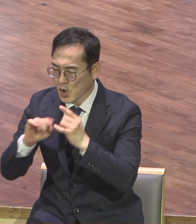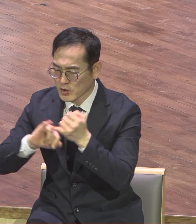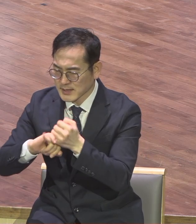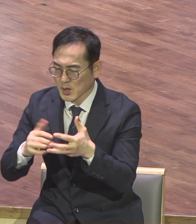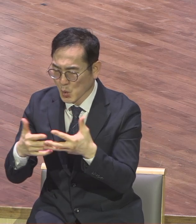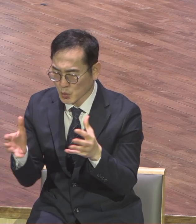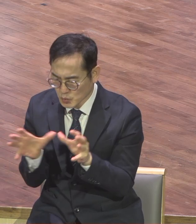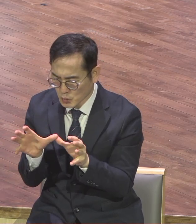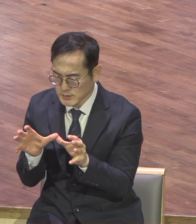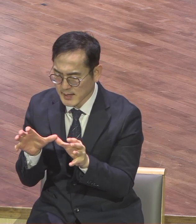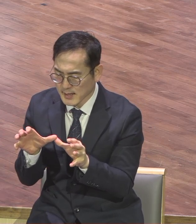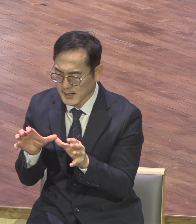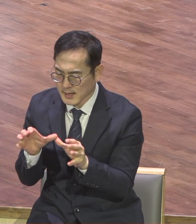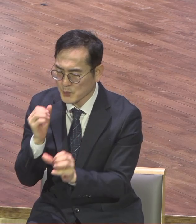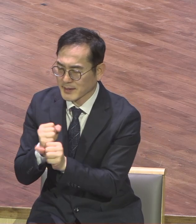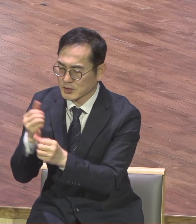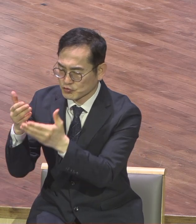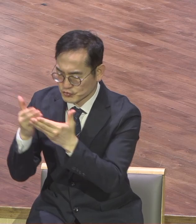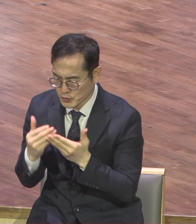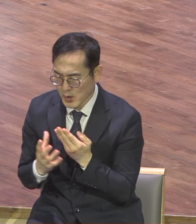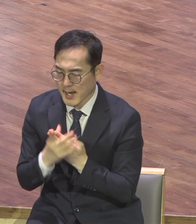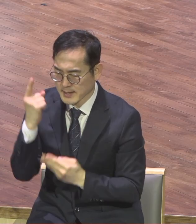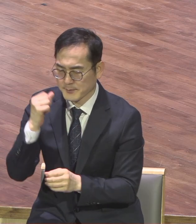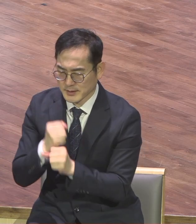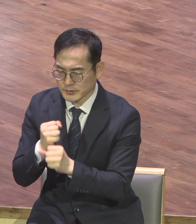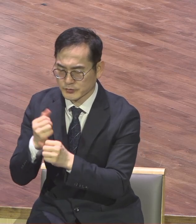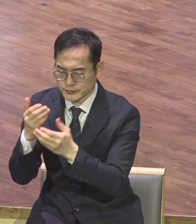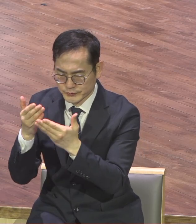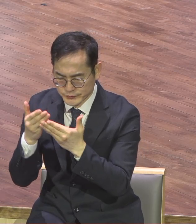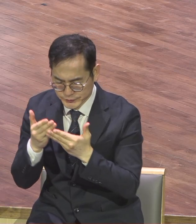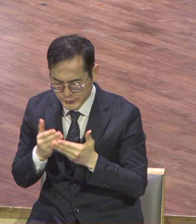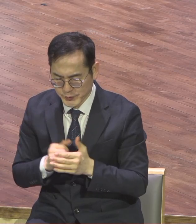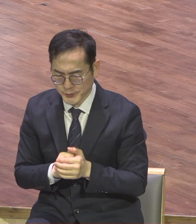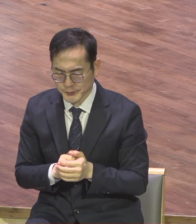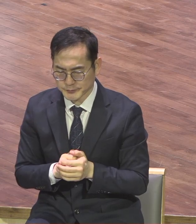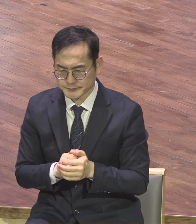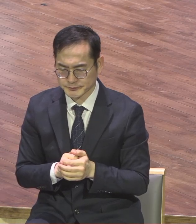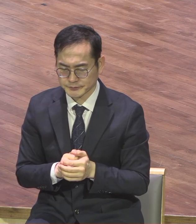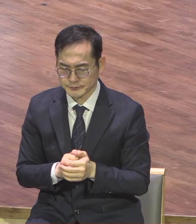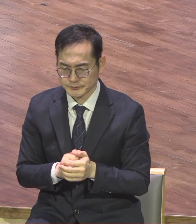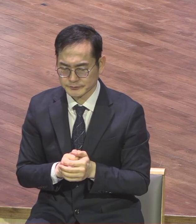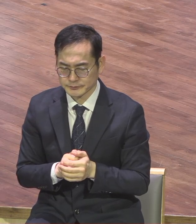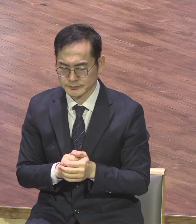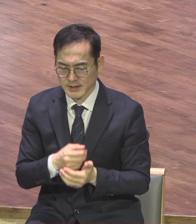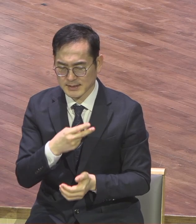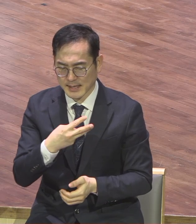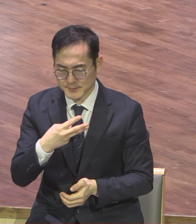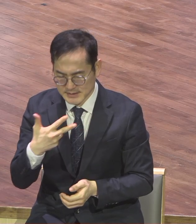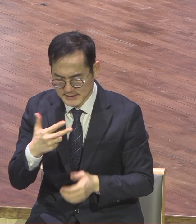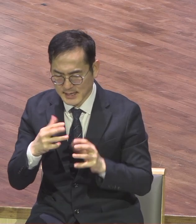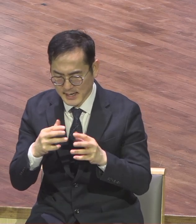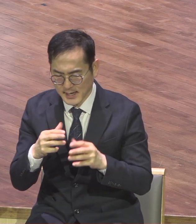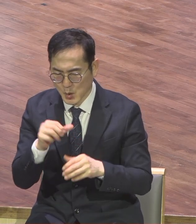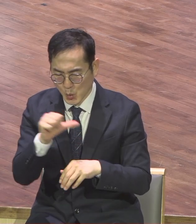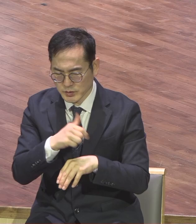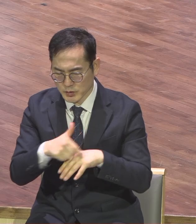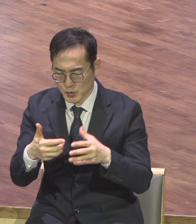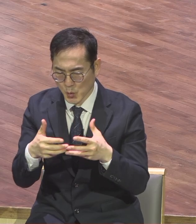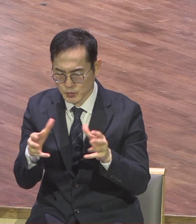원리수가 되어서 한 소망을 가지고 모두 다 이삼출나라 오천용족 복음을 향하여 나가는 삶이